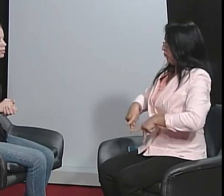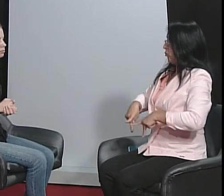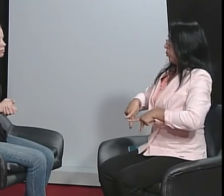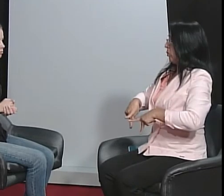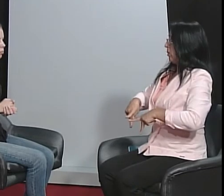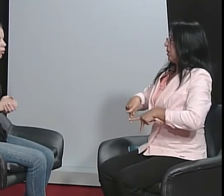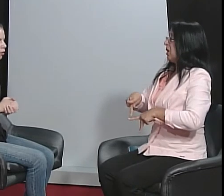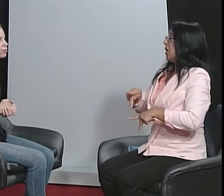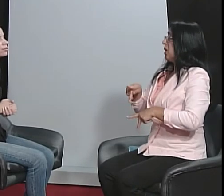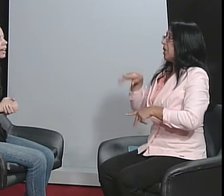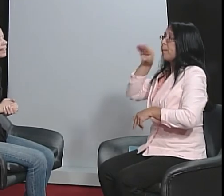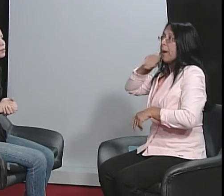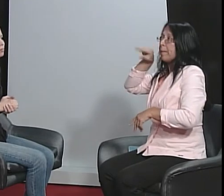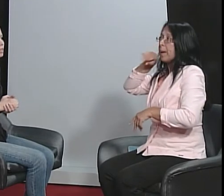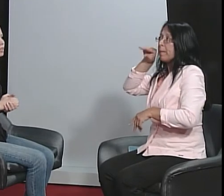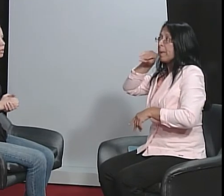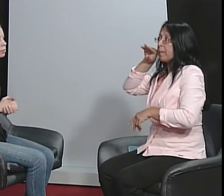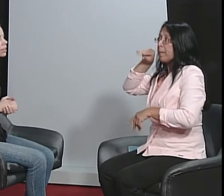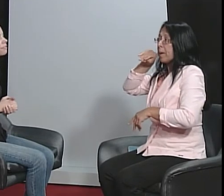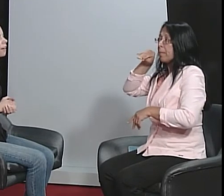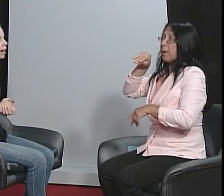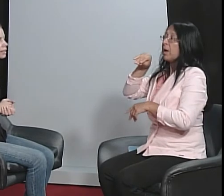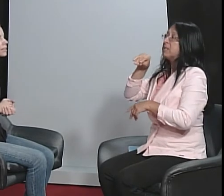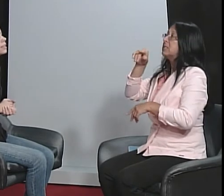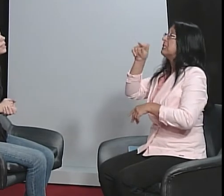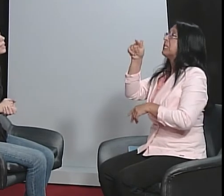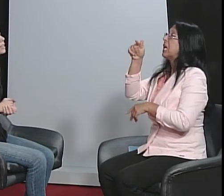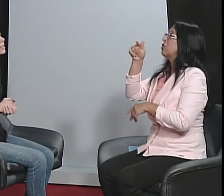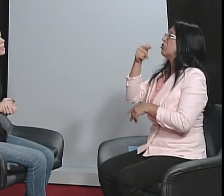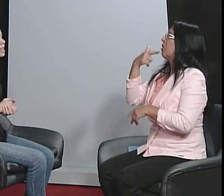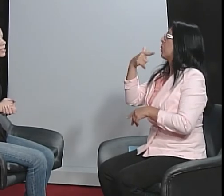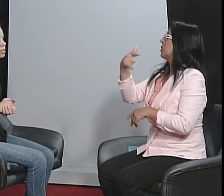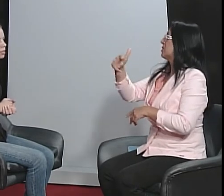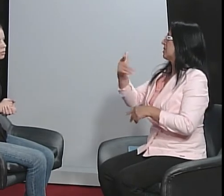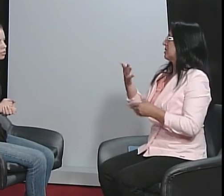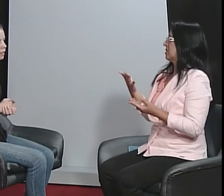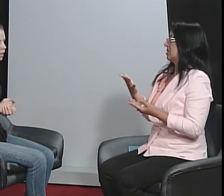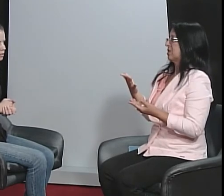um povo, tem uma tribo que fala sete línguas diferentes.